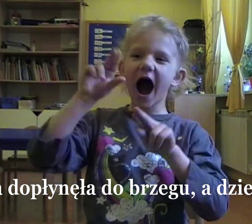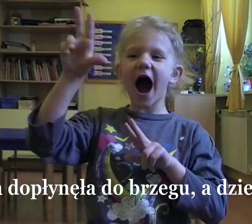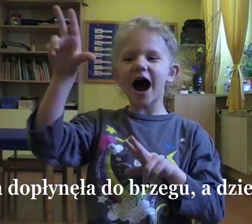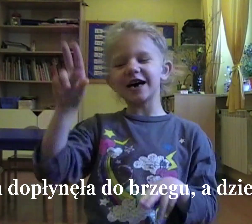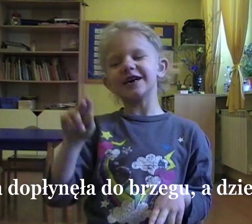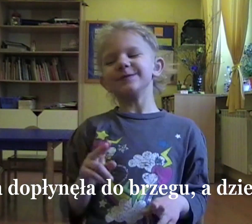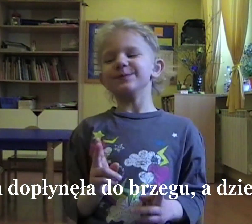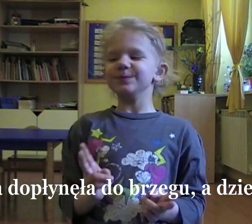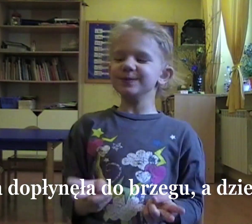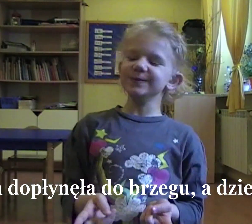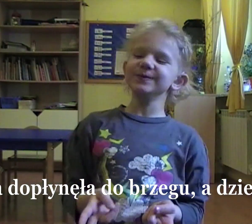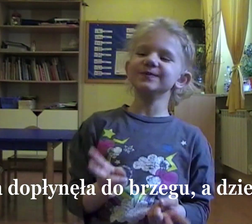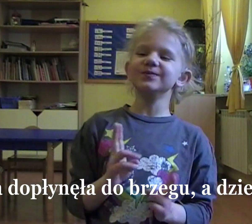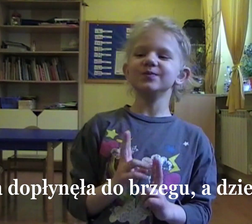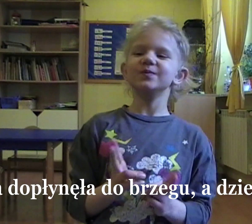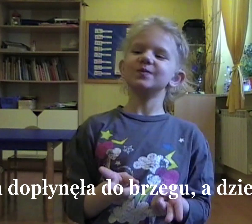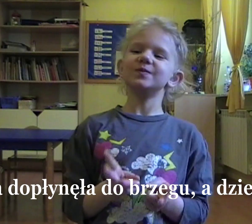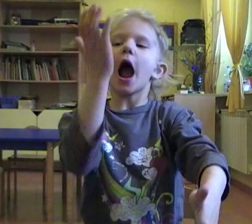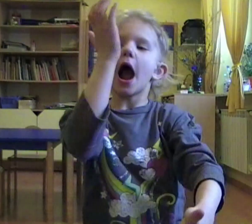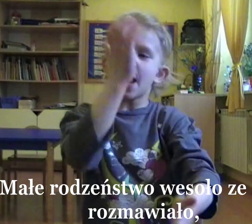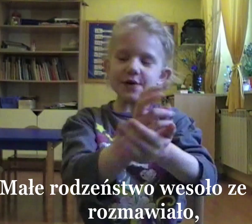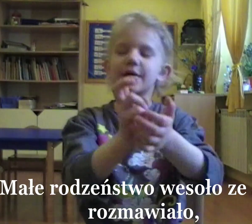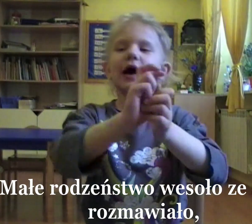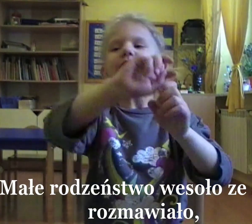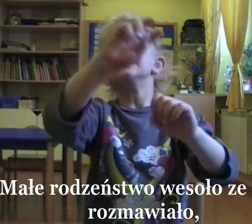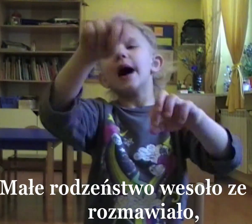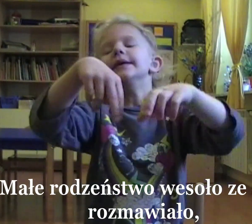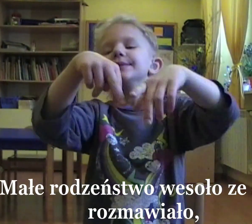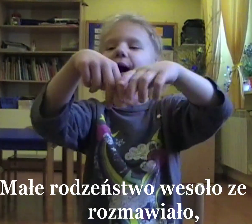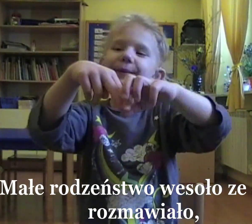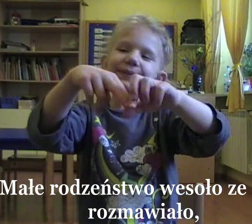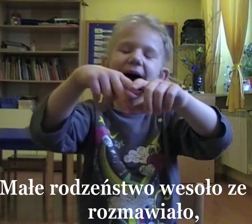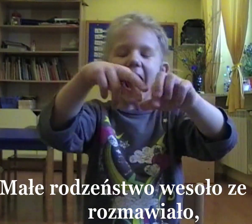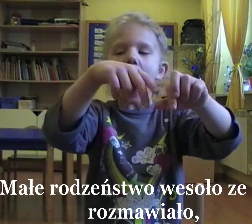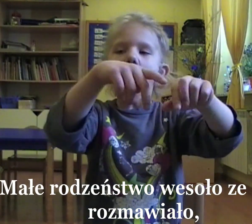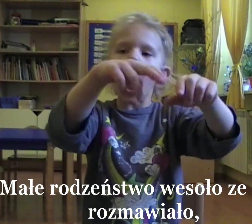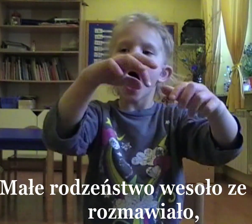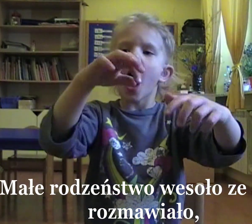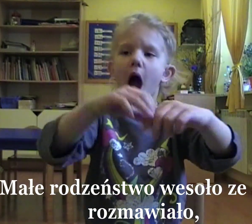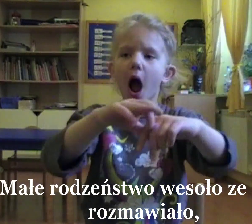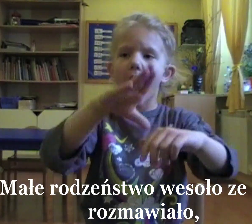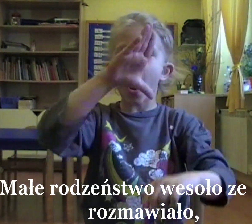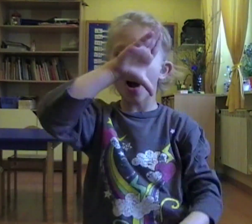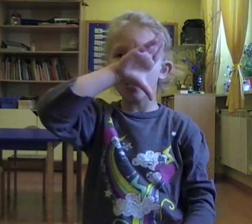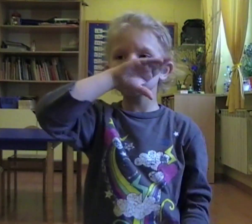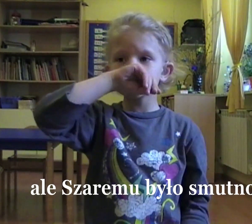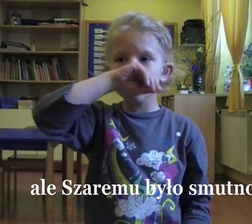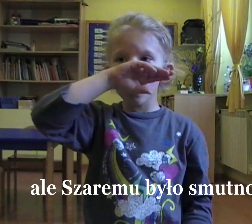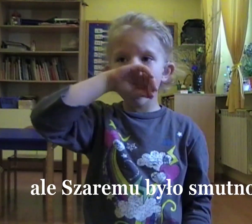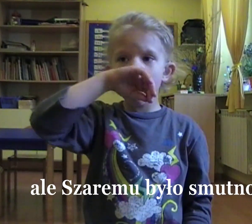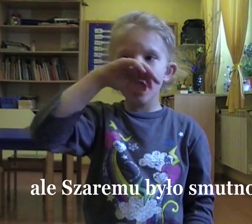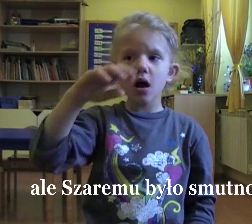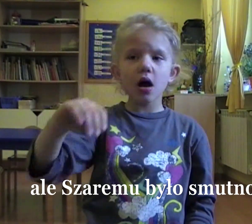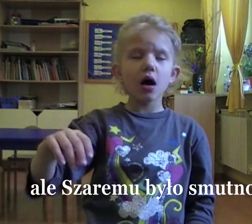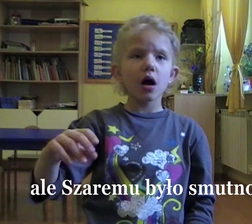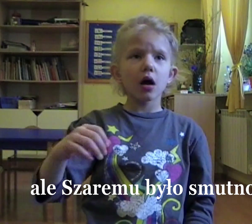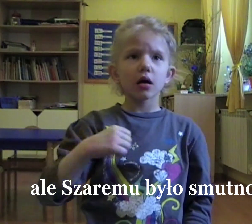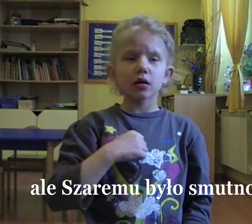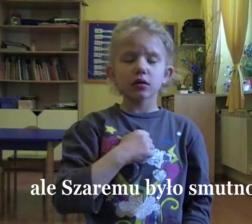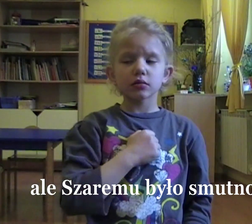Mama dopłynęła do brzegu, a dzieci za nią. Małe rodzeństwo wesoło ze sobą rozmawiało, ale